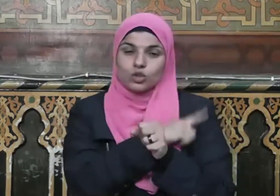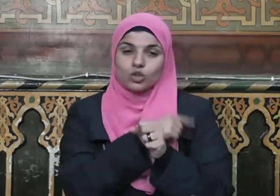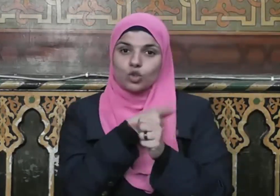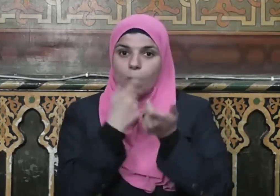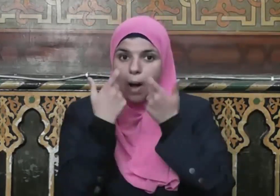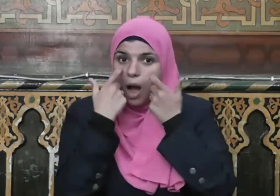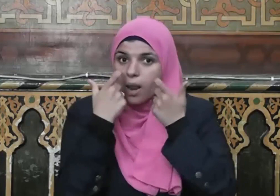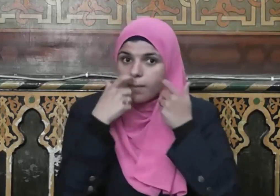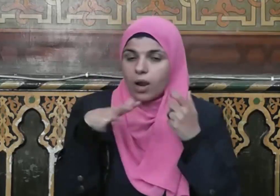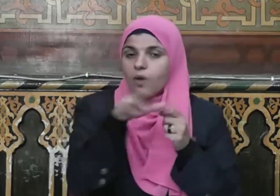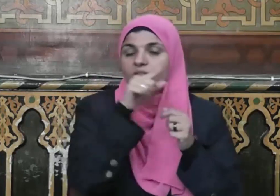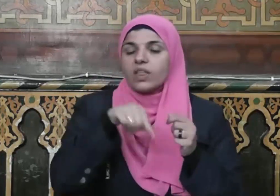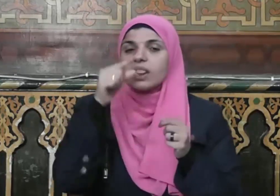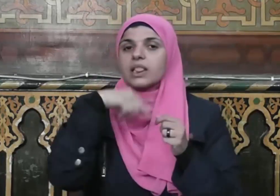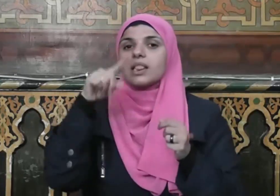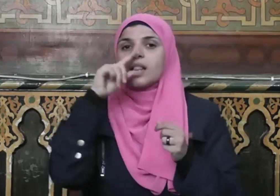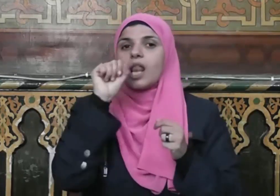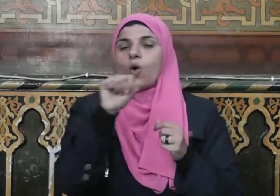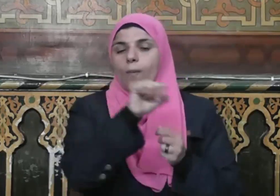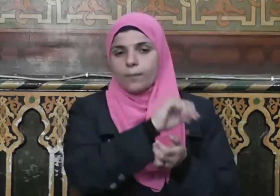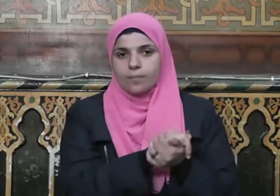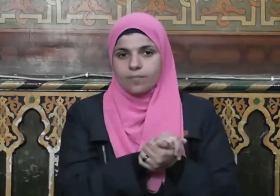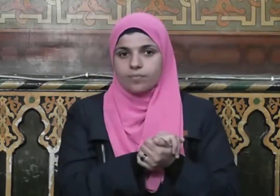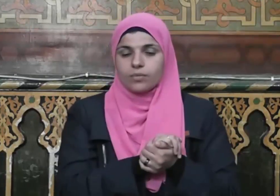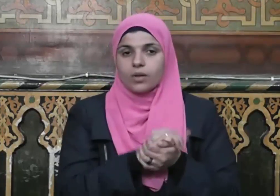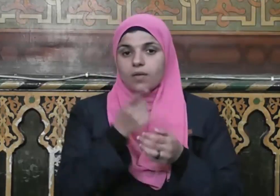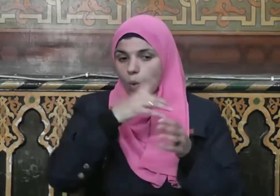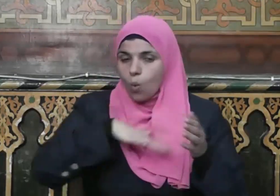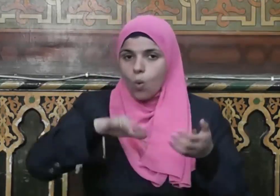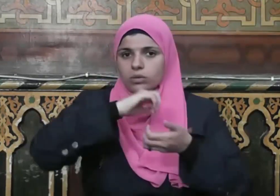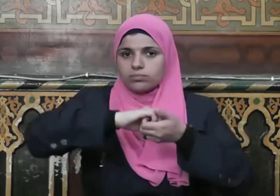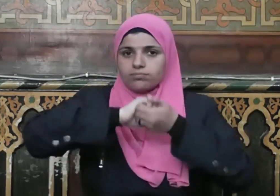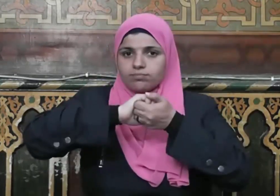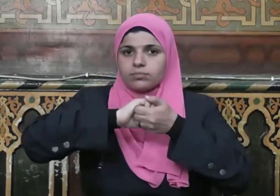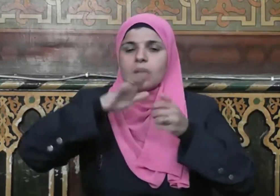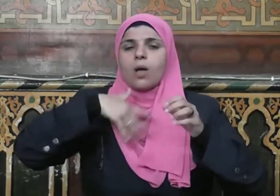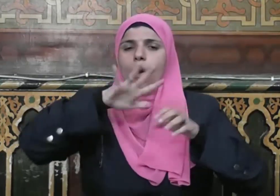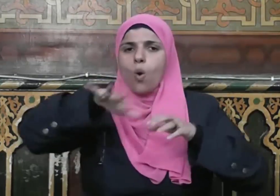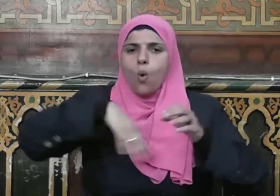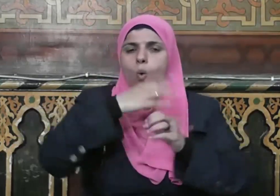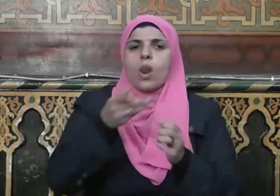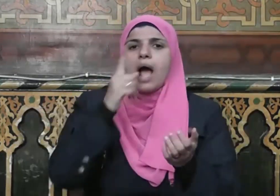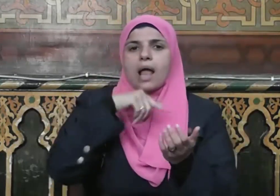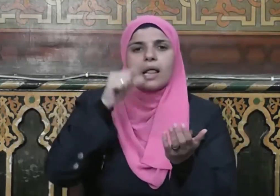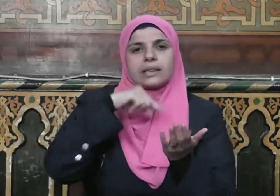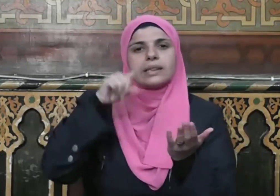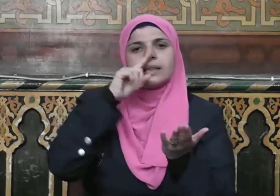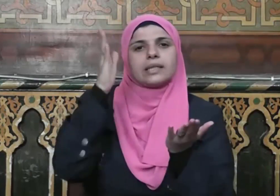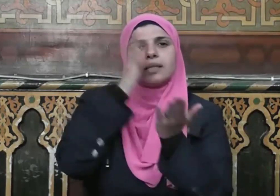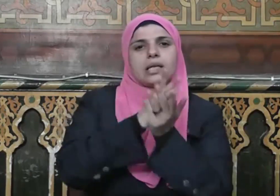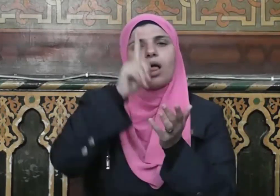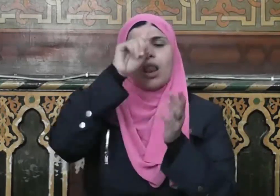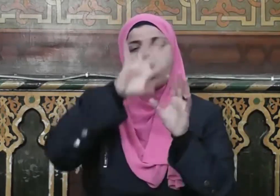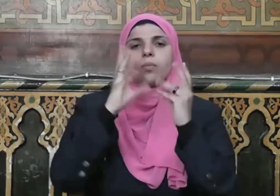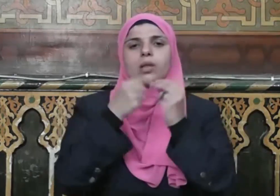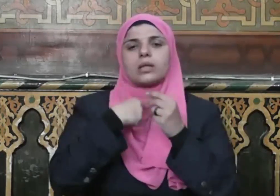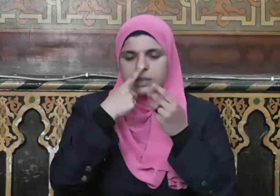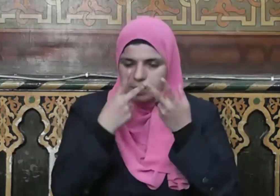الأعمال فاحذروه في دينكم فلنتحد ونعتصم بحبل الله جميعا استجابة